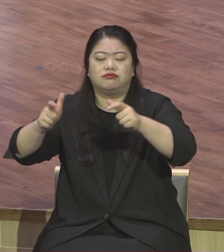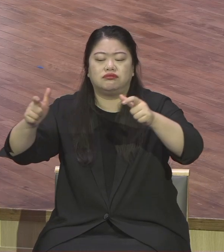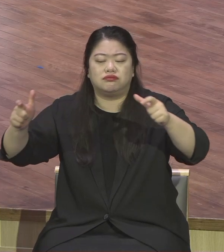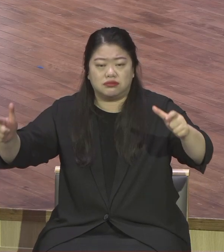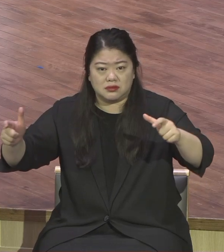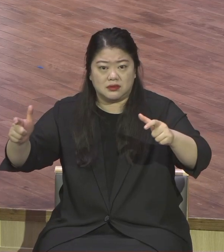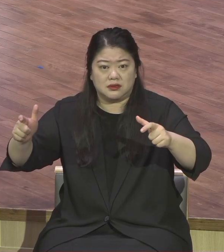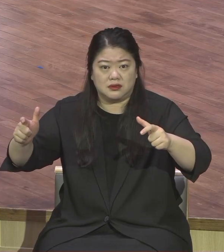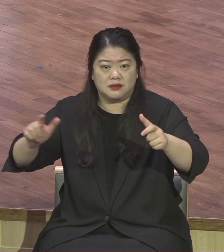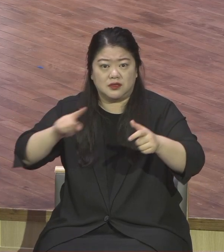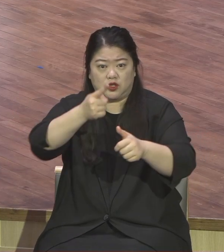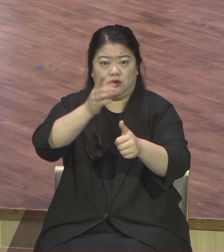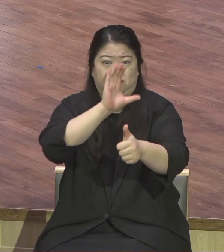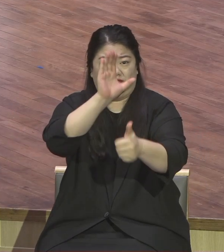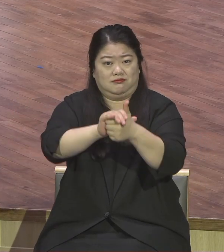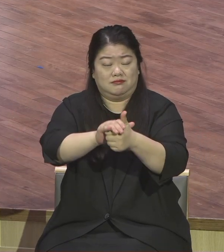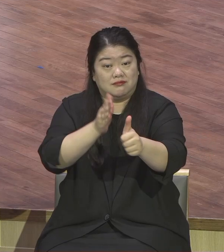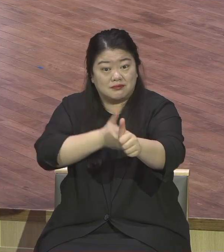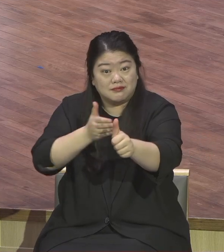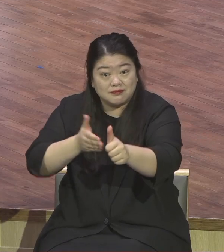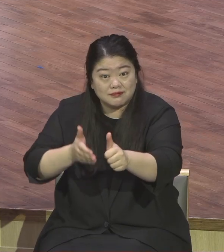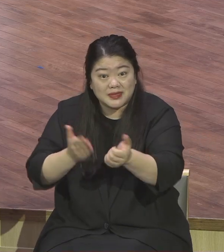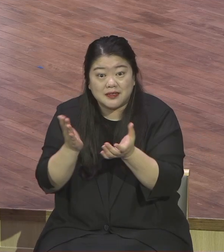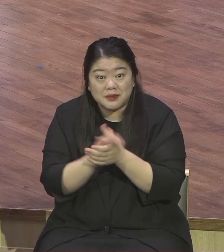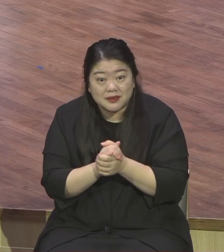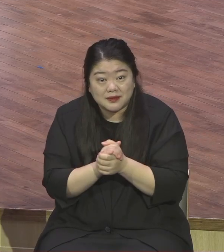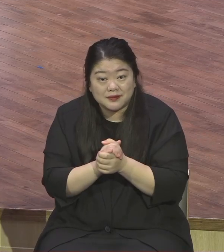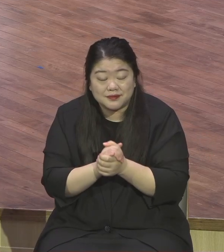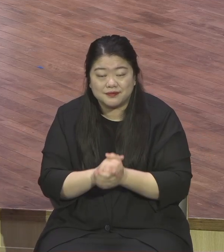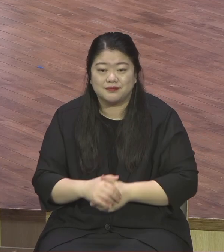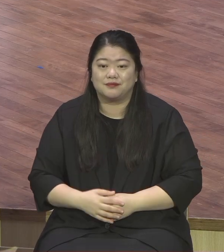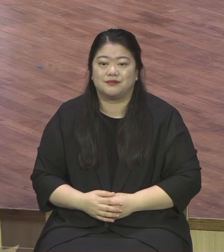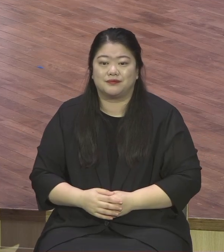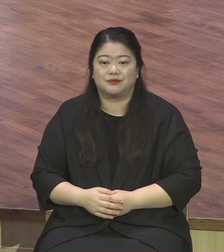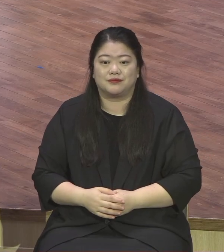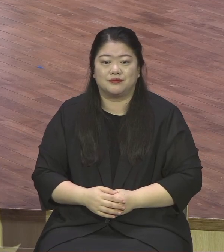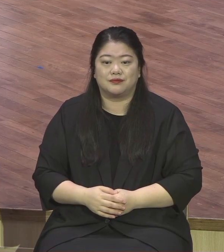축복합니다 그럼 두 번째로 회복시키시는 복음